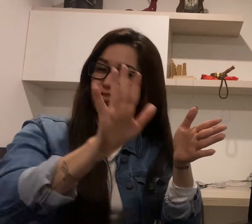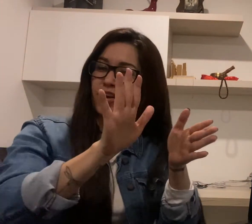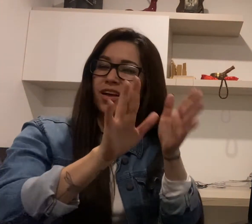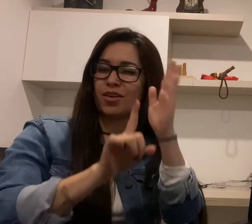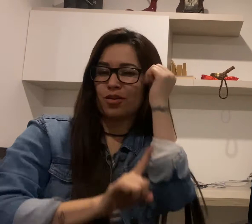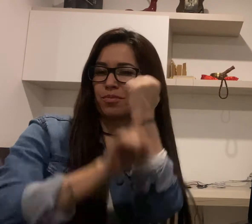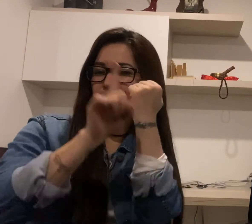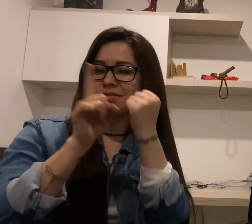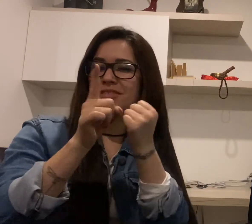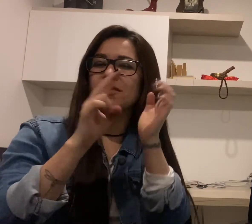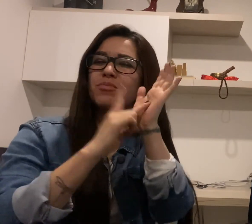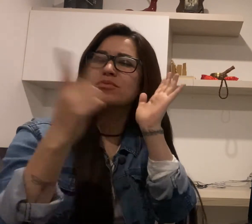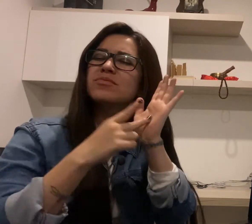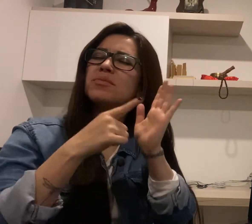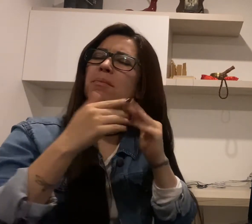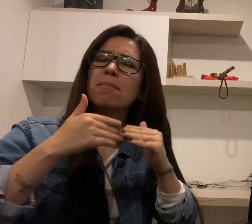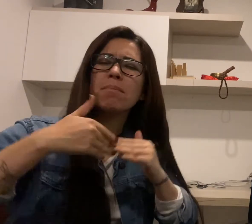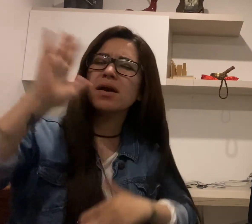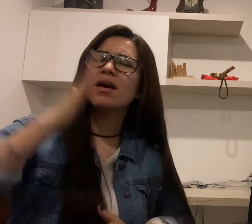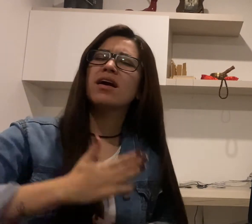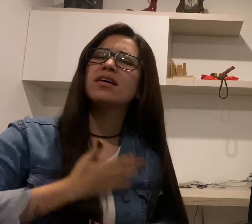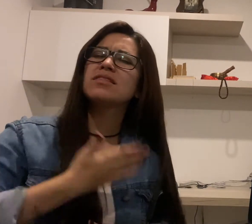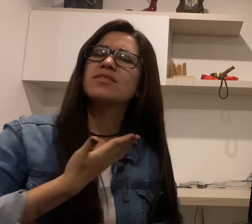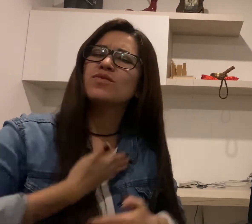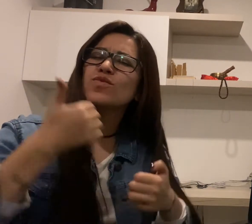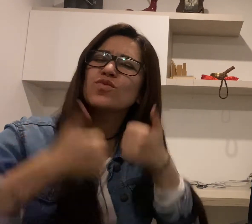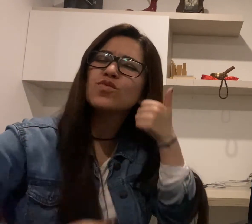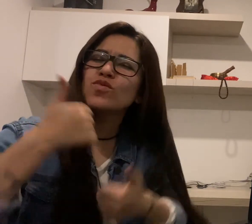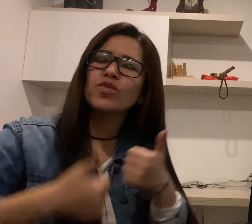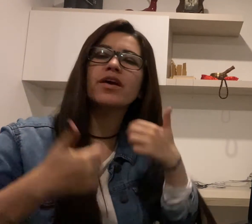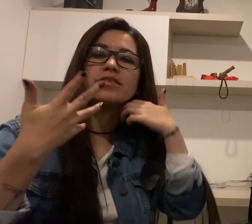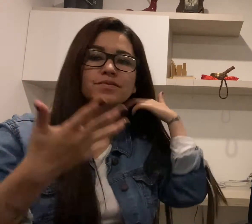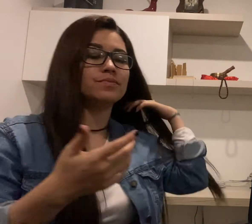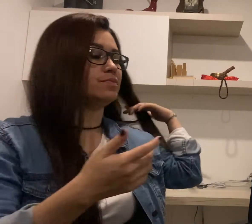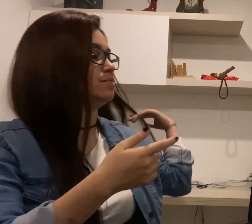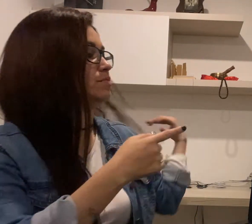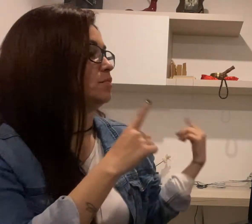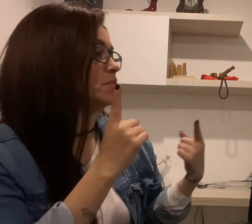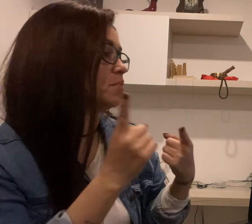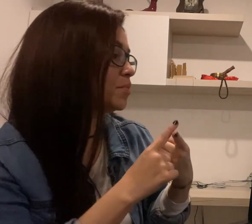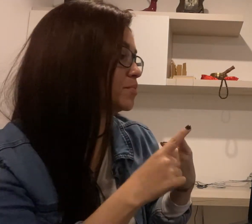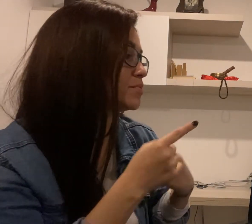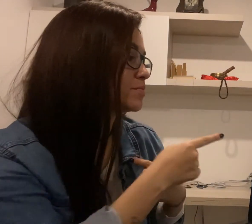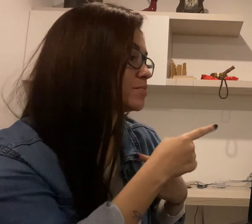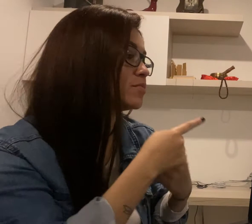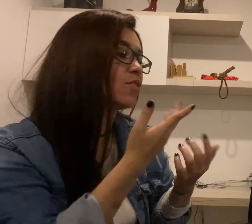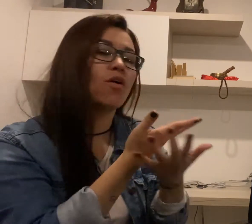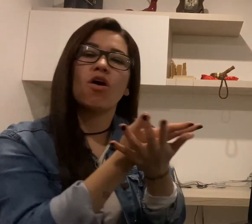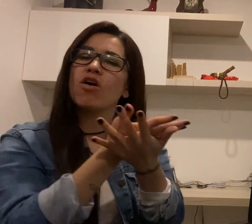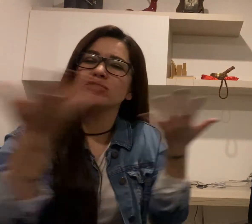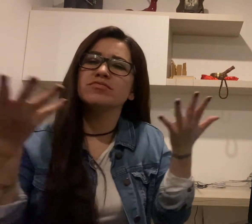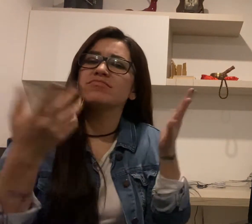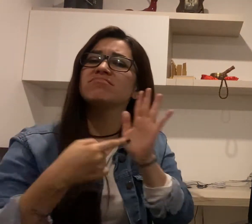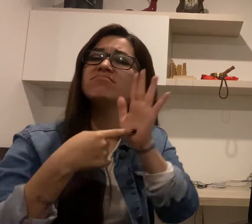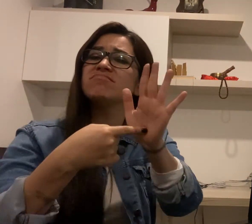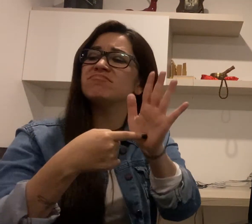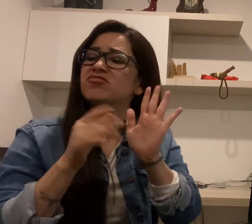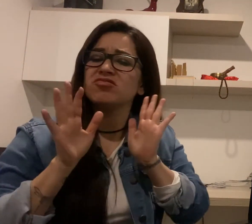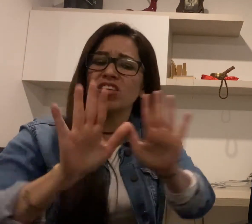Las características del arte pop son variadas y diferentes. Una de